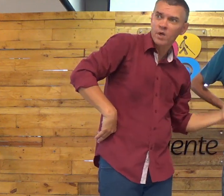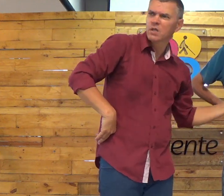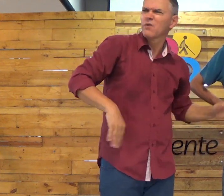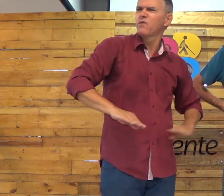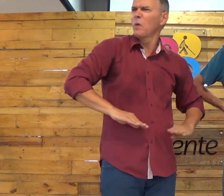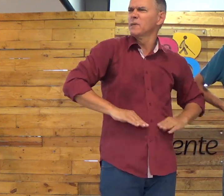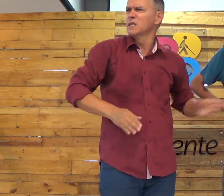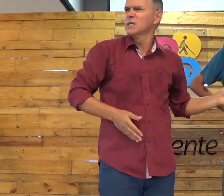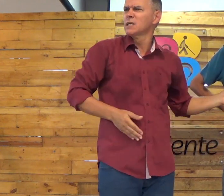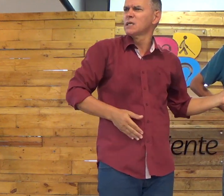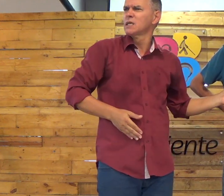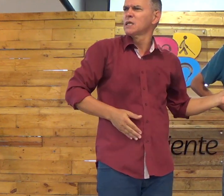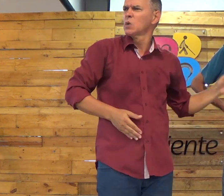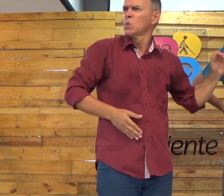tá magrinho, mas tem que comer.